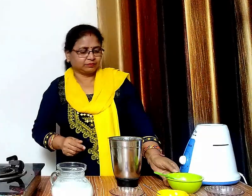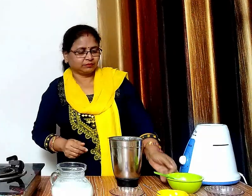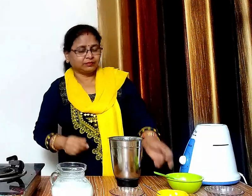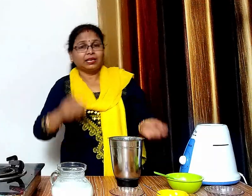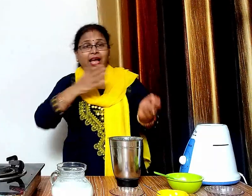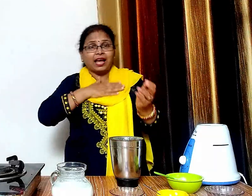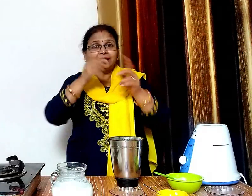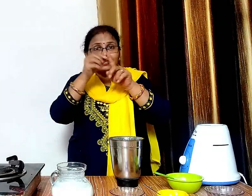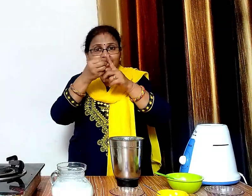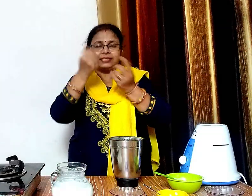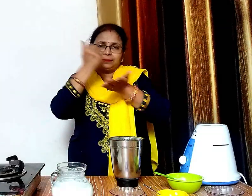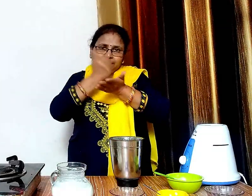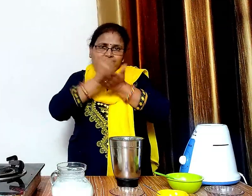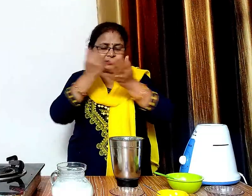एक चमच इलाइची पाउडर